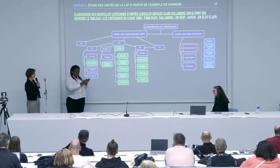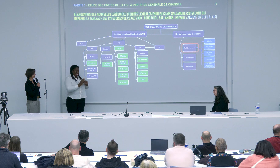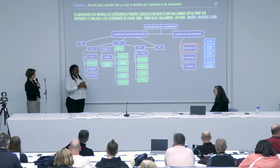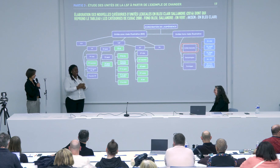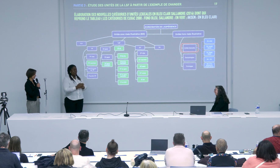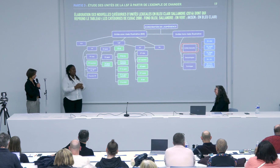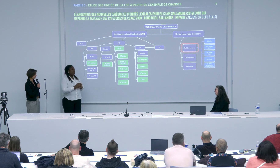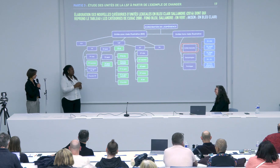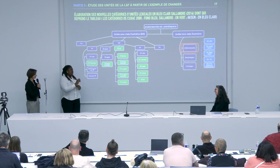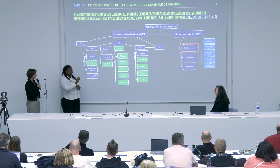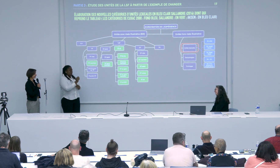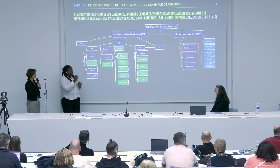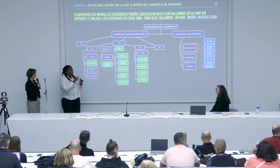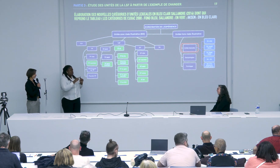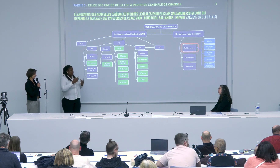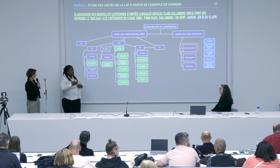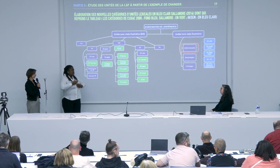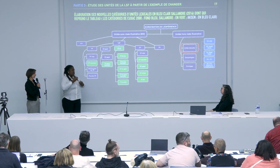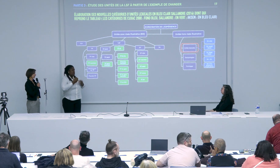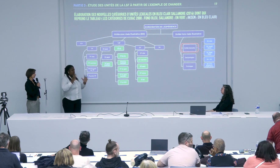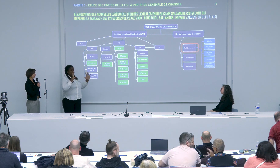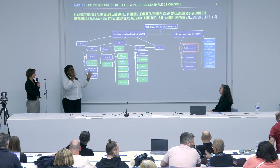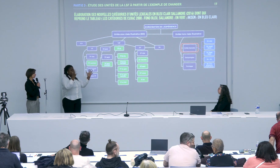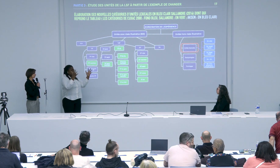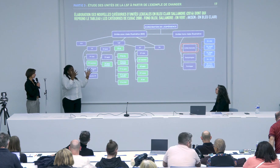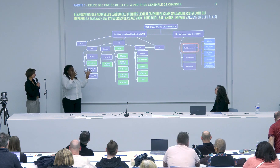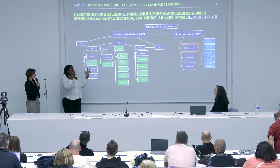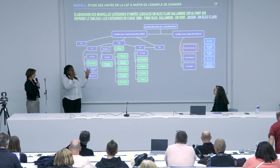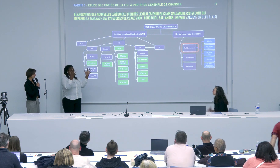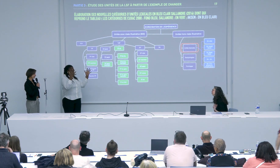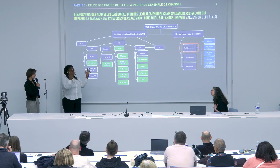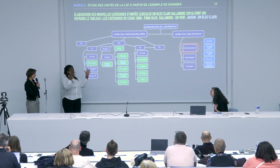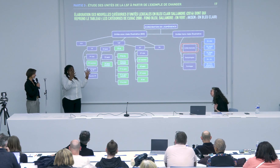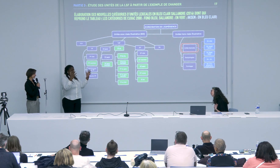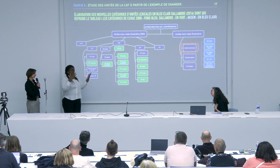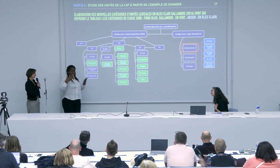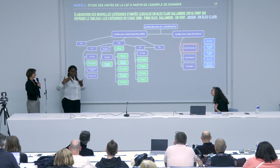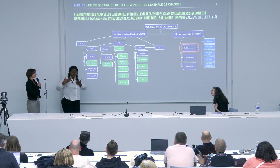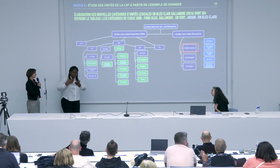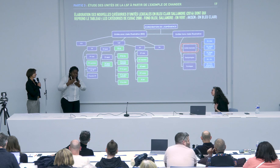souhait c'est de te féliciter grandement pour ton parcours